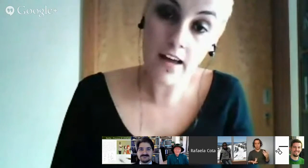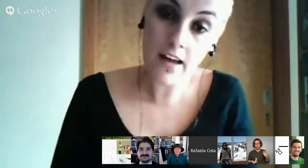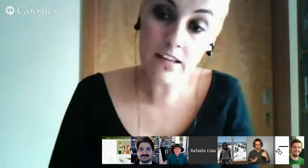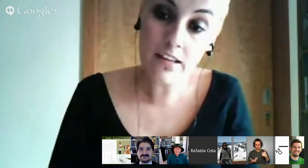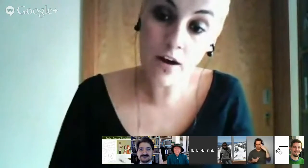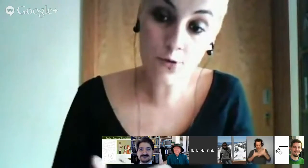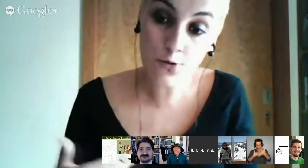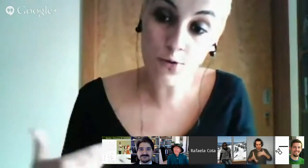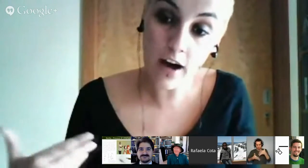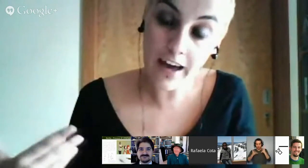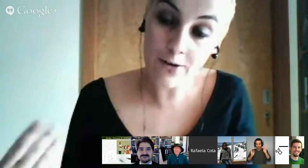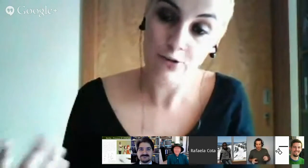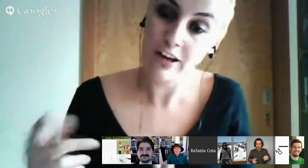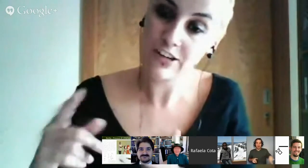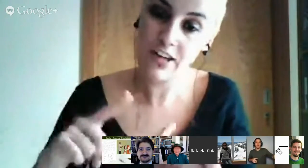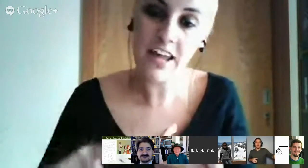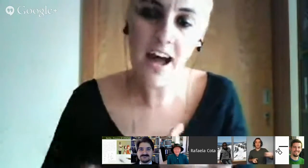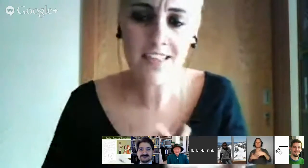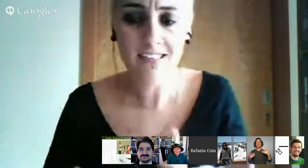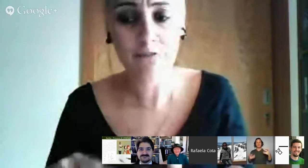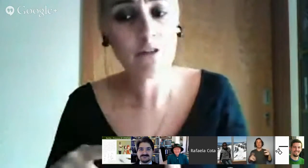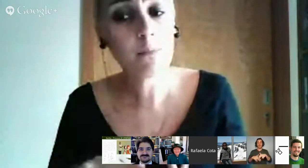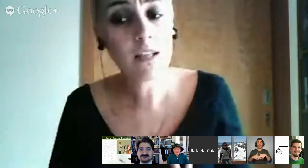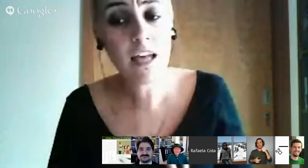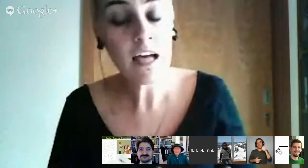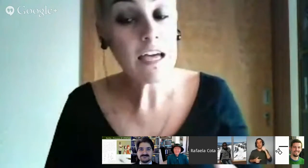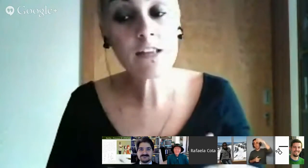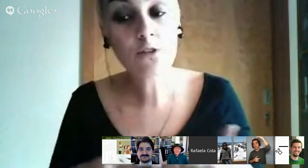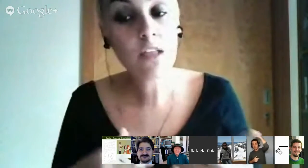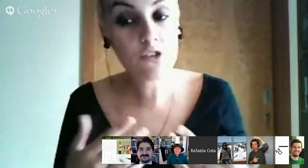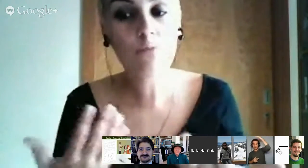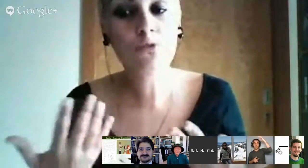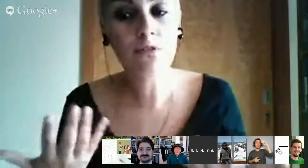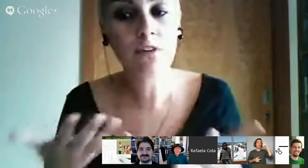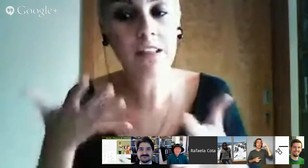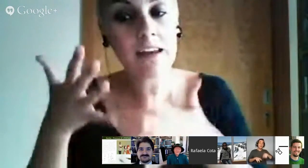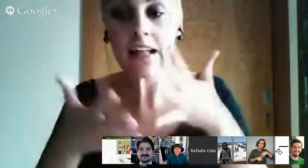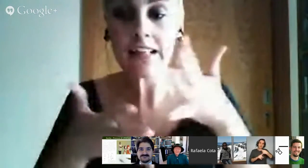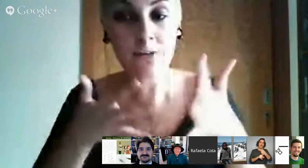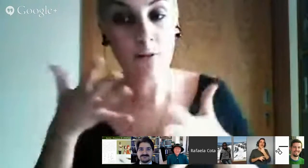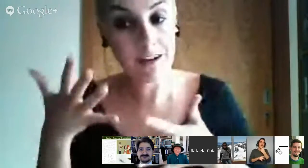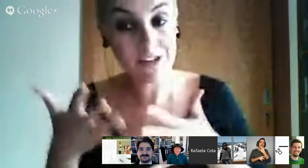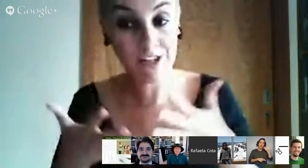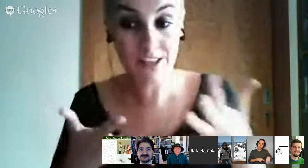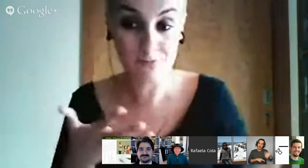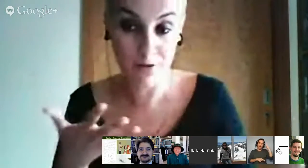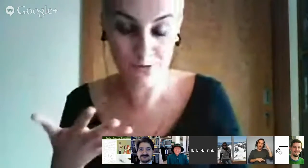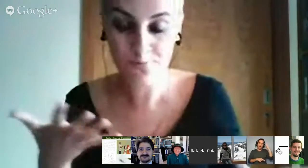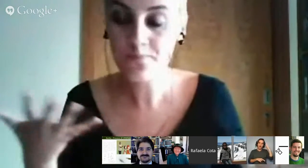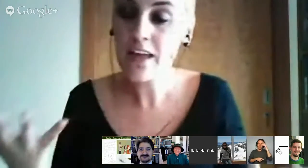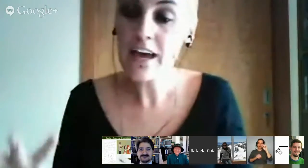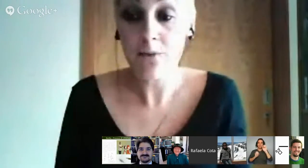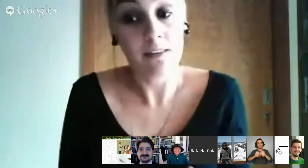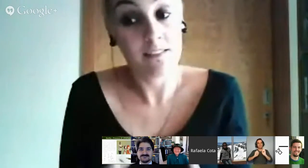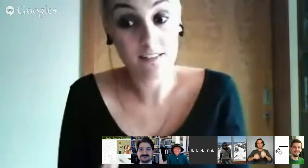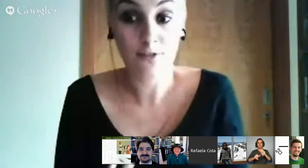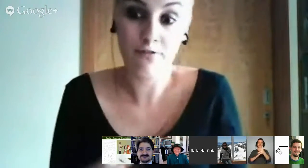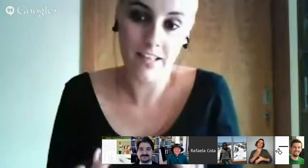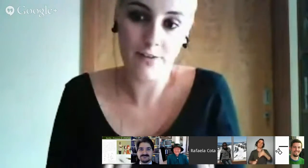ensinaram a língua a todo o reino, às criadas, à família e toda a gente começou a falar a língua mágica das mãos. E a princesa, claro,